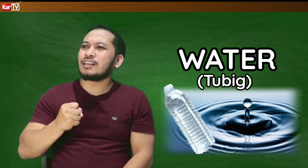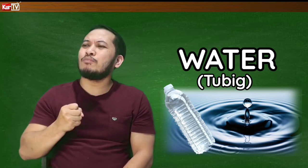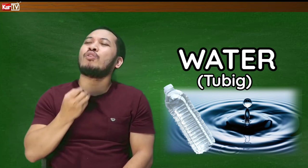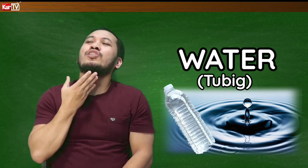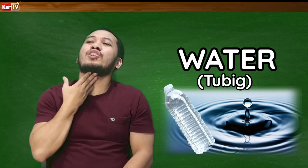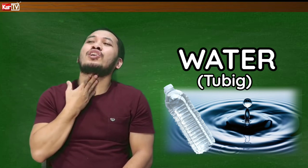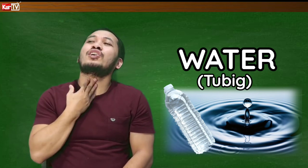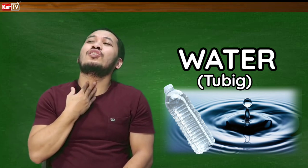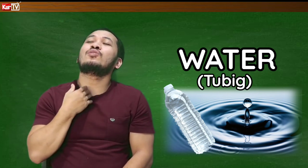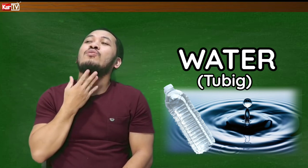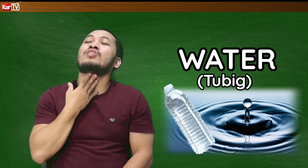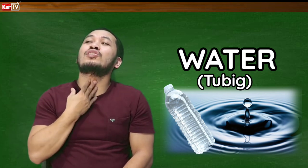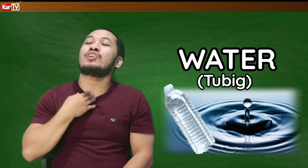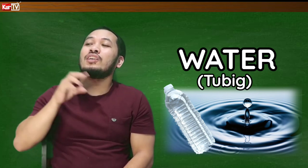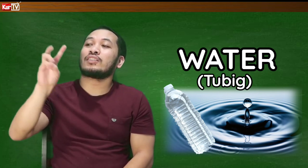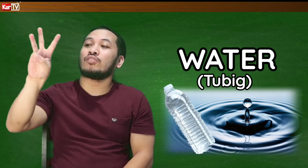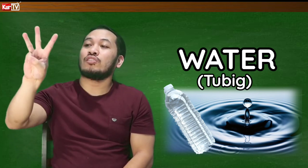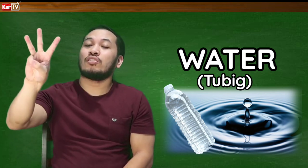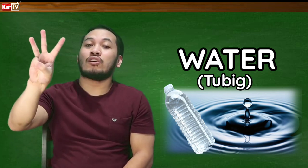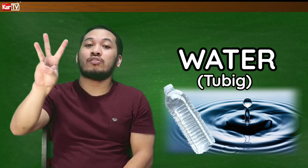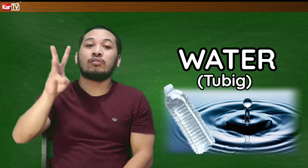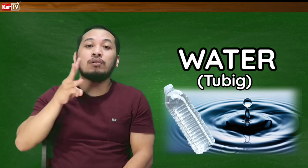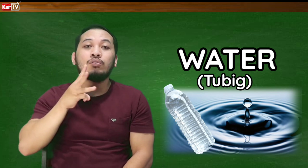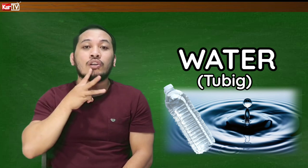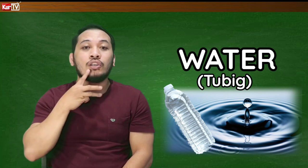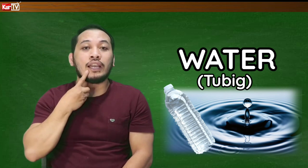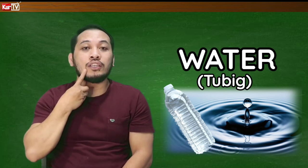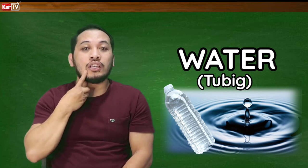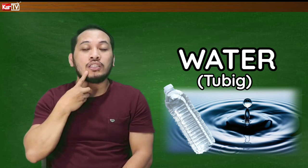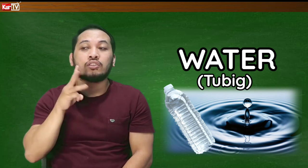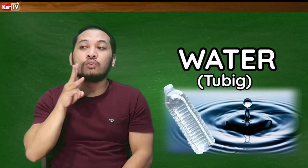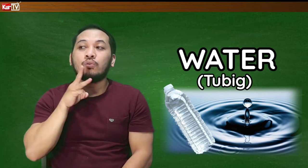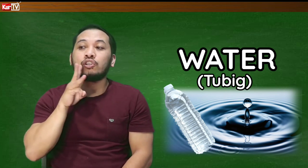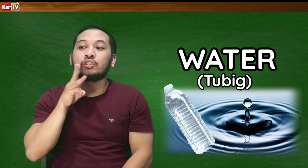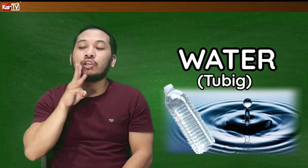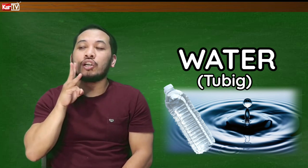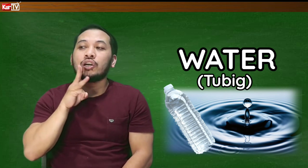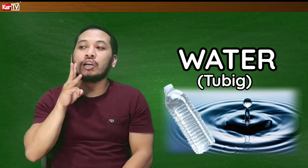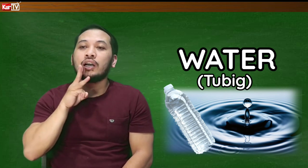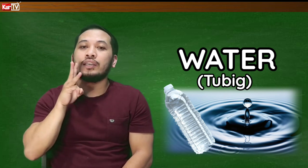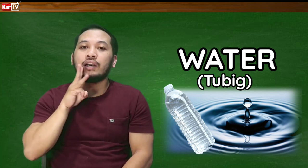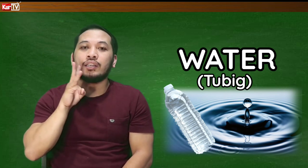some water? O water. Ito. O ka-double nyo kayo, lagay nyo lang dito. Water. Ayan.